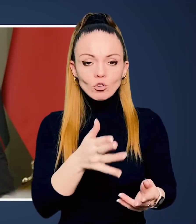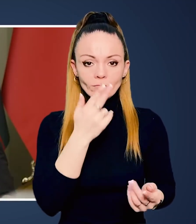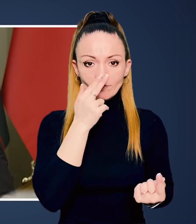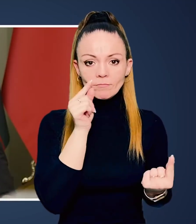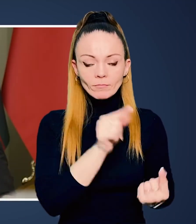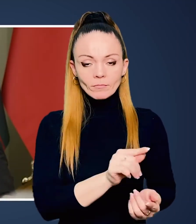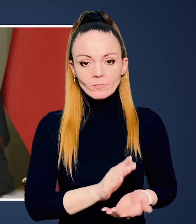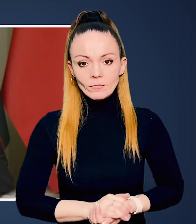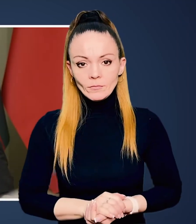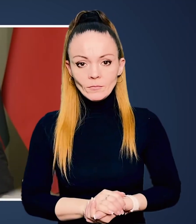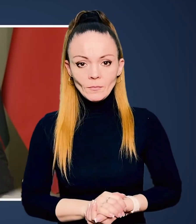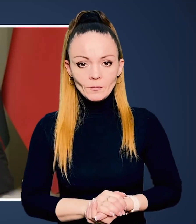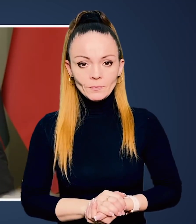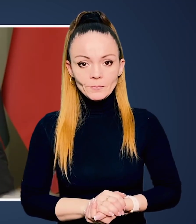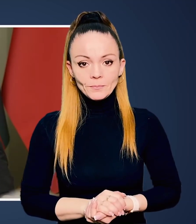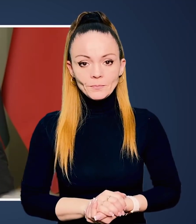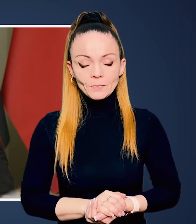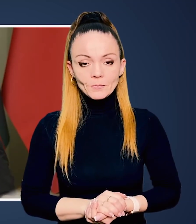влада не може акцептуватися.